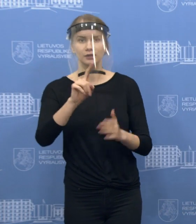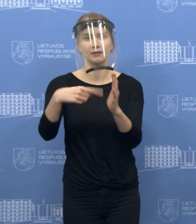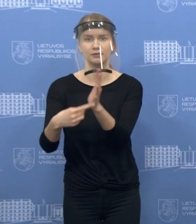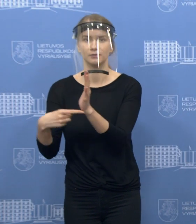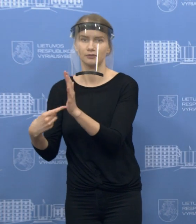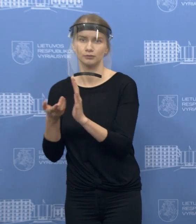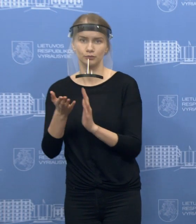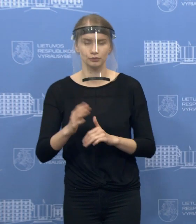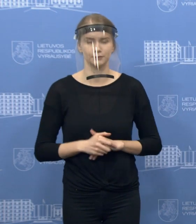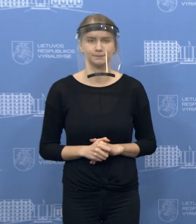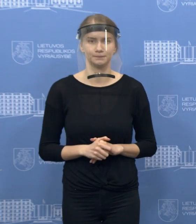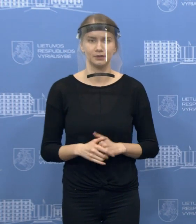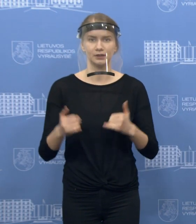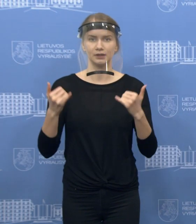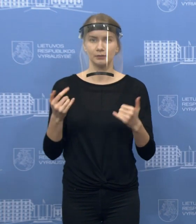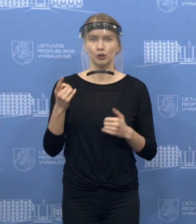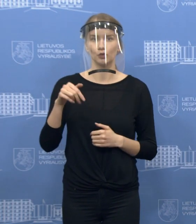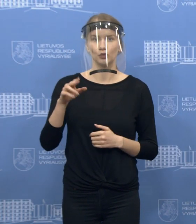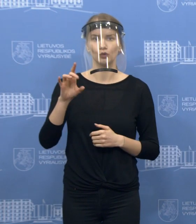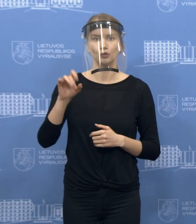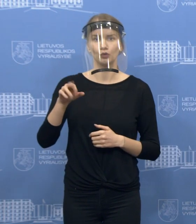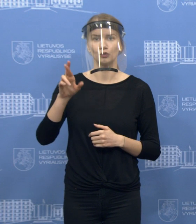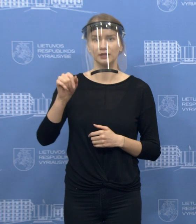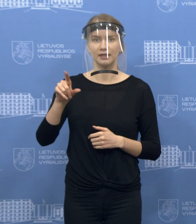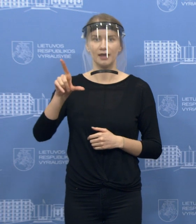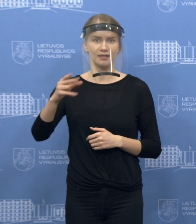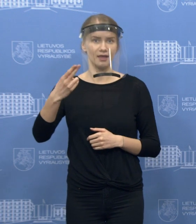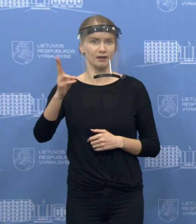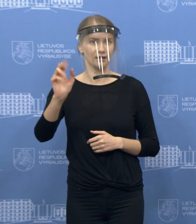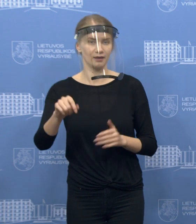ir pradėkime nuo astos Dudurytės, Alankažinios. Prašau.